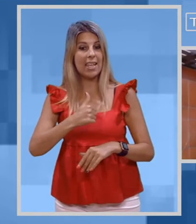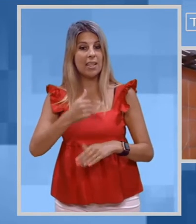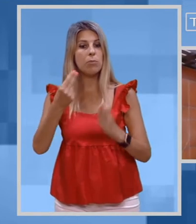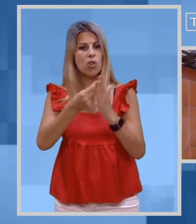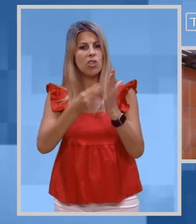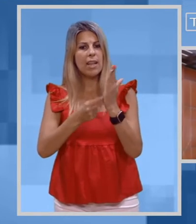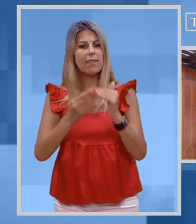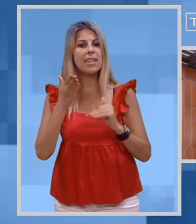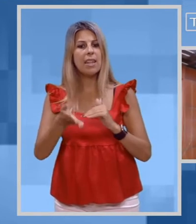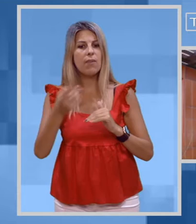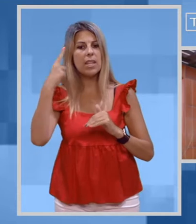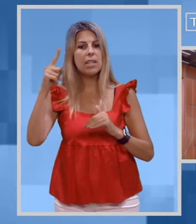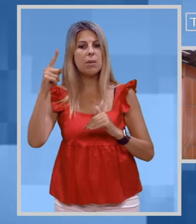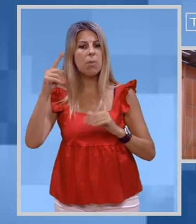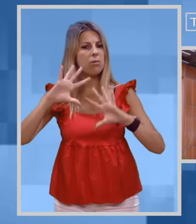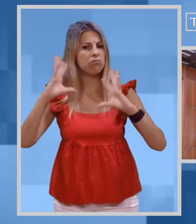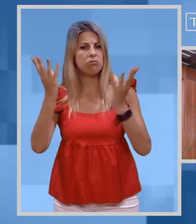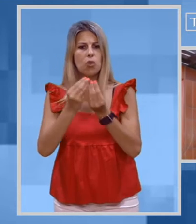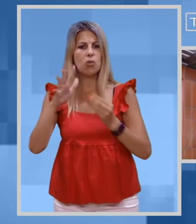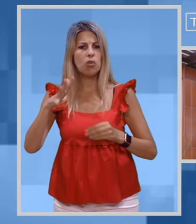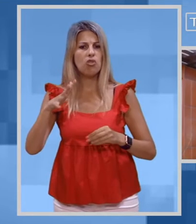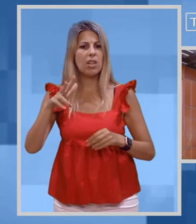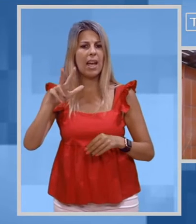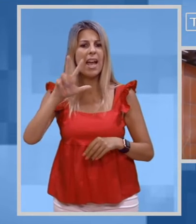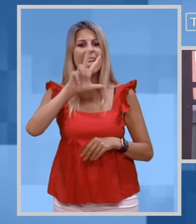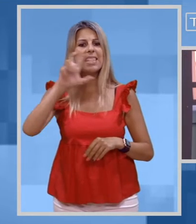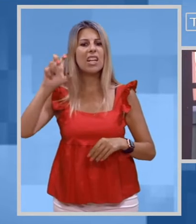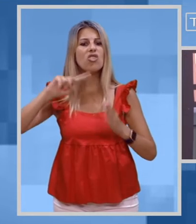complessivo di circa 300 milioni di euro.